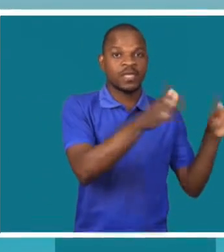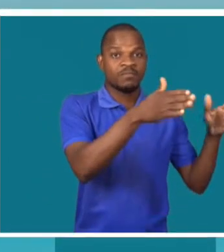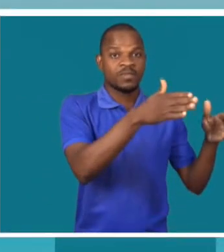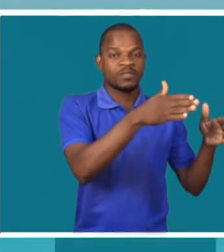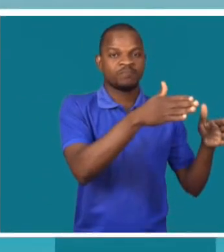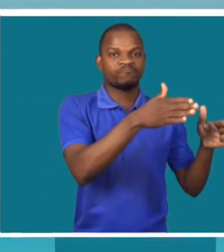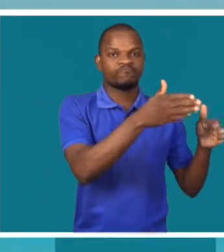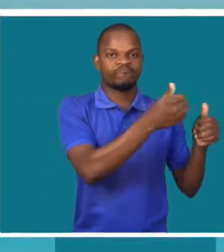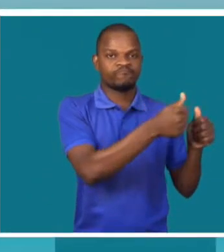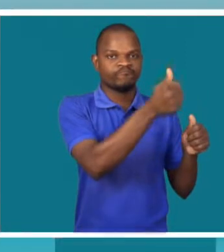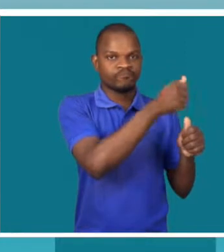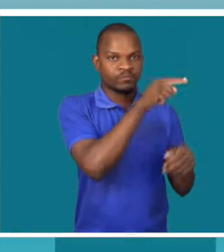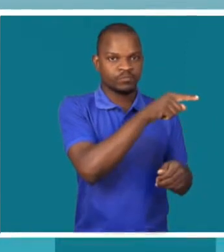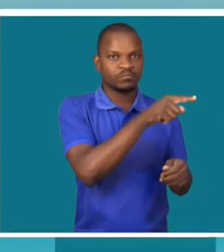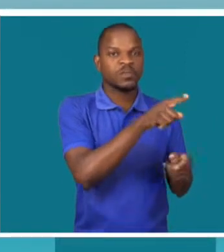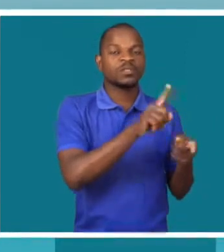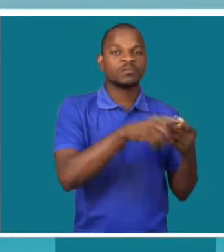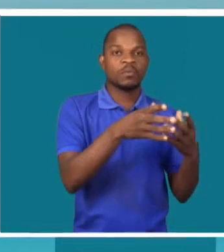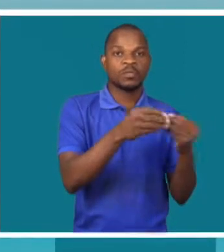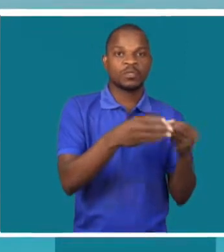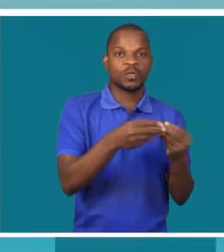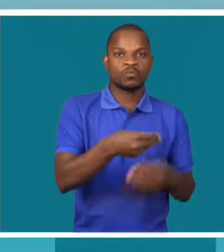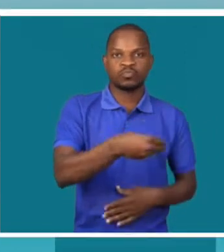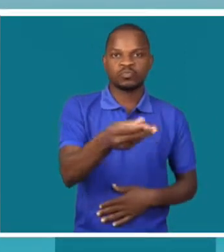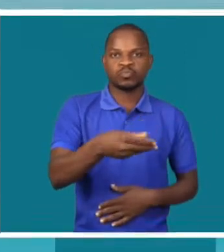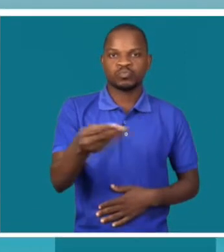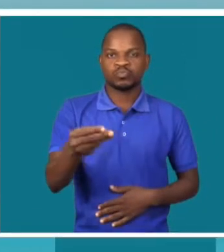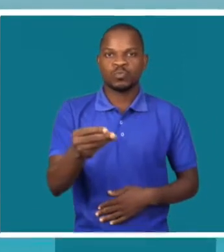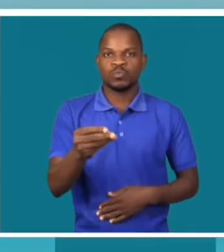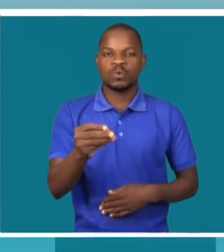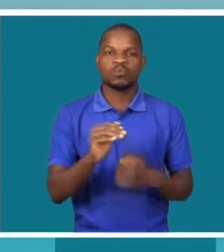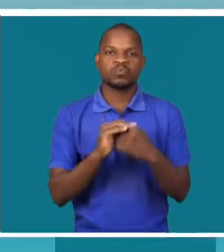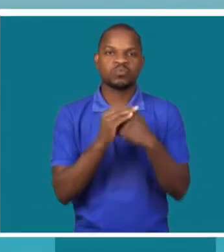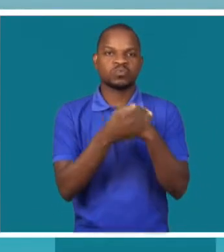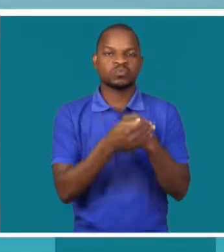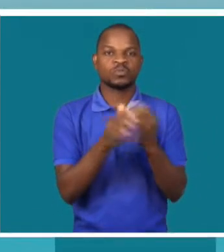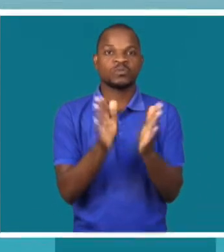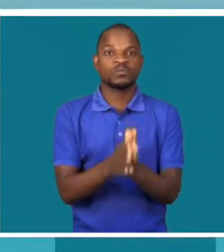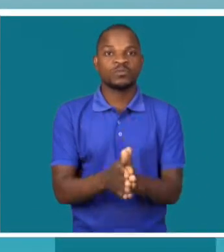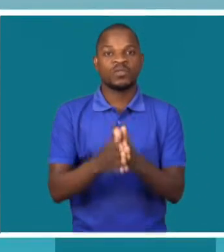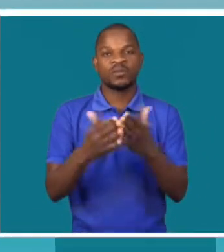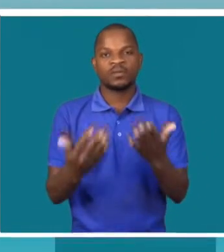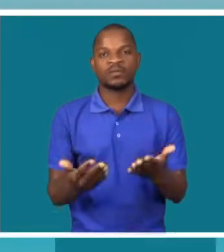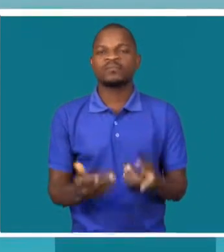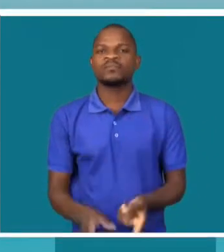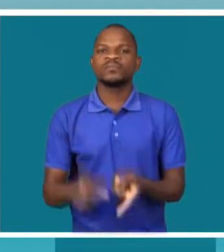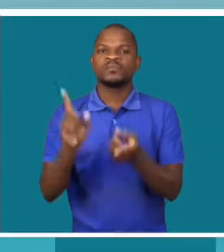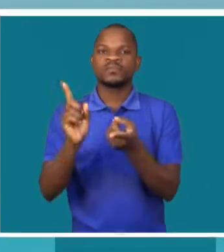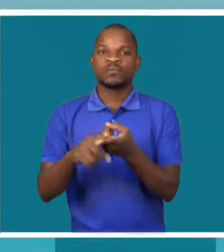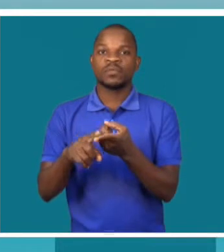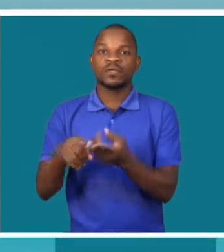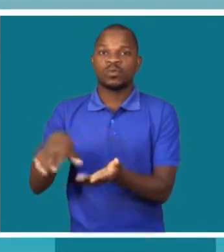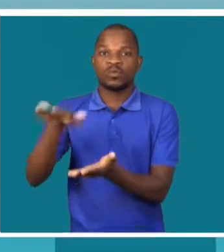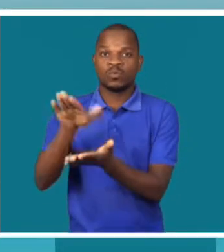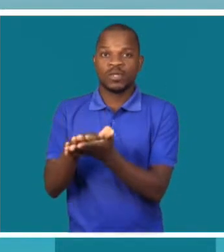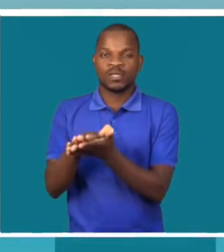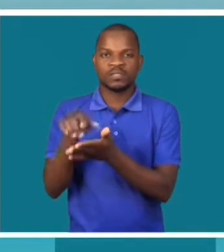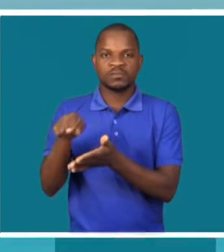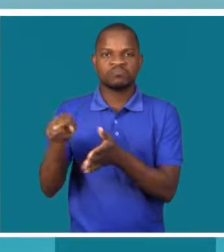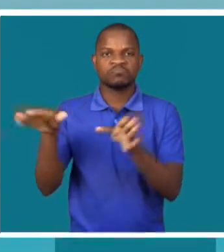o equipamento de segurança. Que não têm dentro da sua entidade aquilo que são as